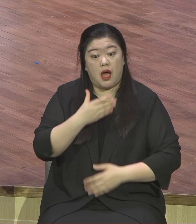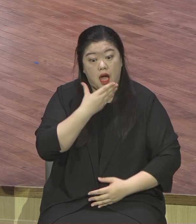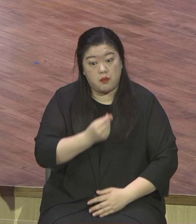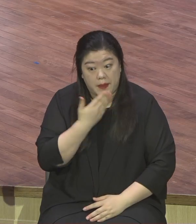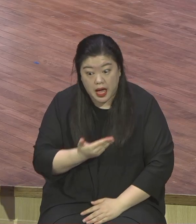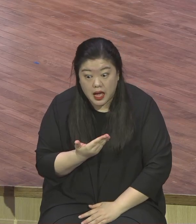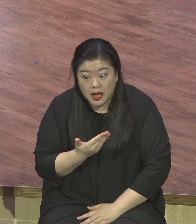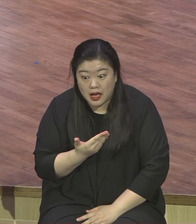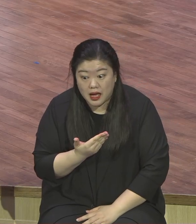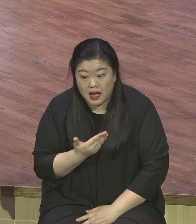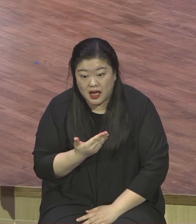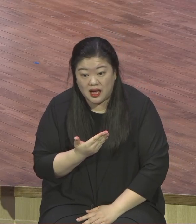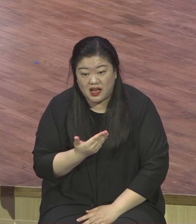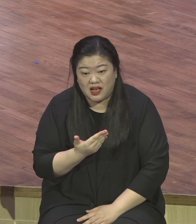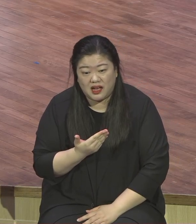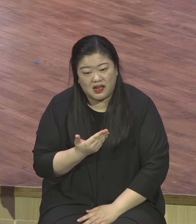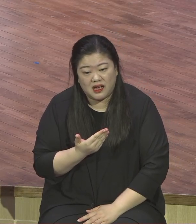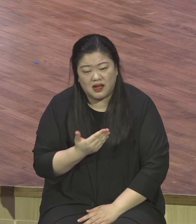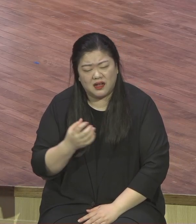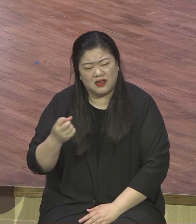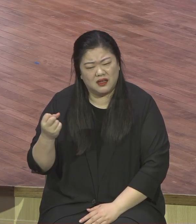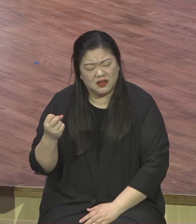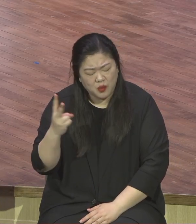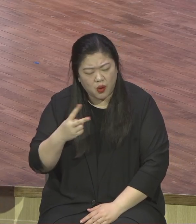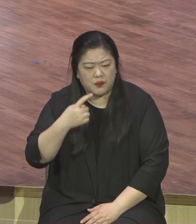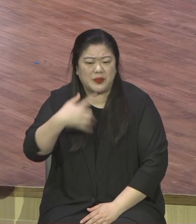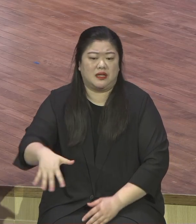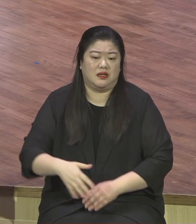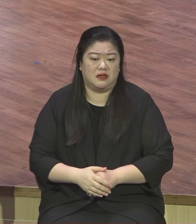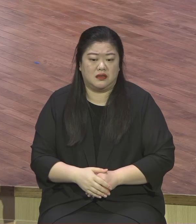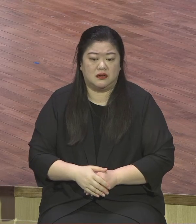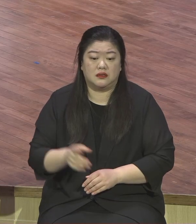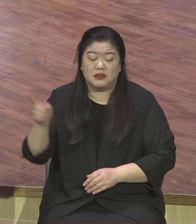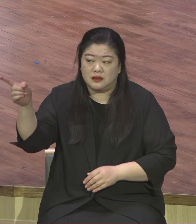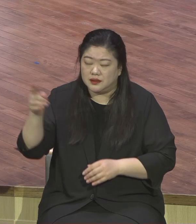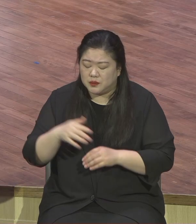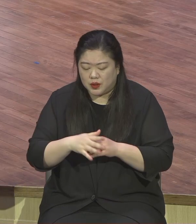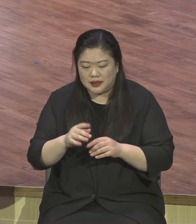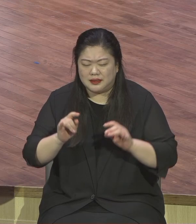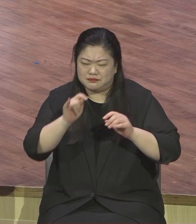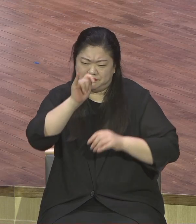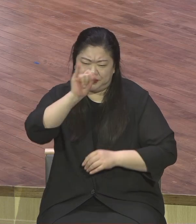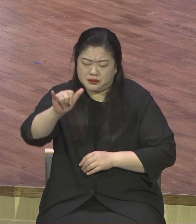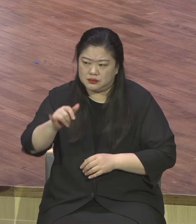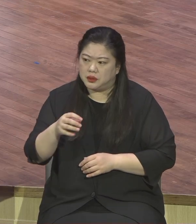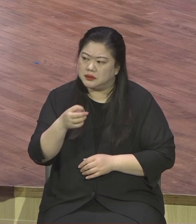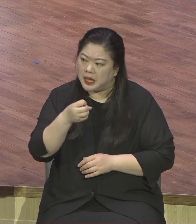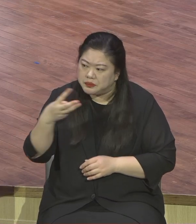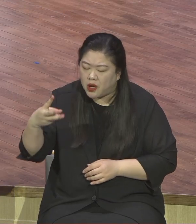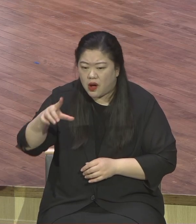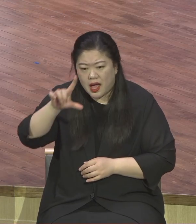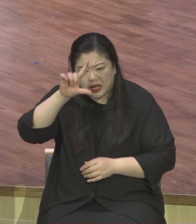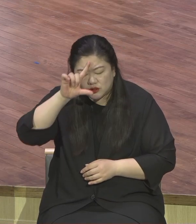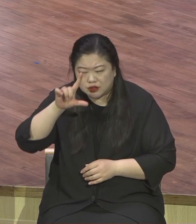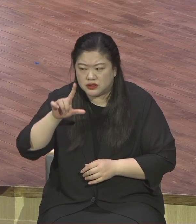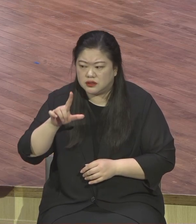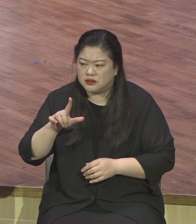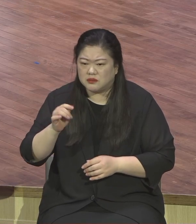아시잖아요 재벌들이 교도소에 있고 재벌들이 가정이 다 깨지고 세계적인